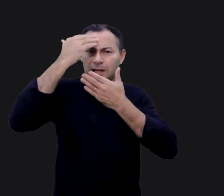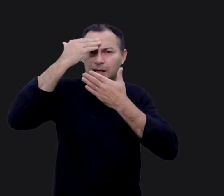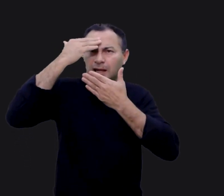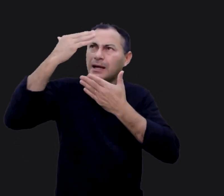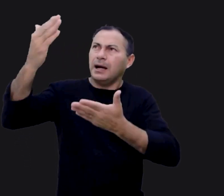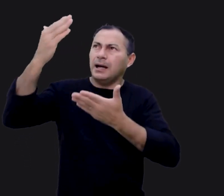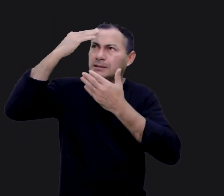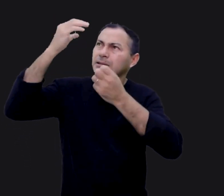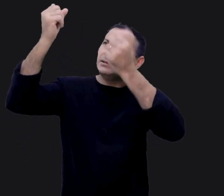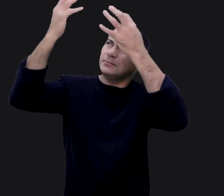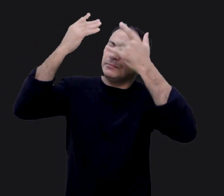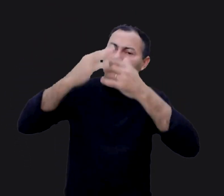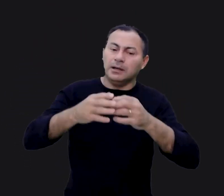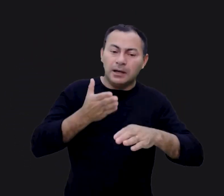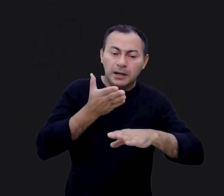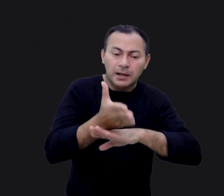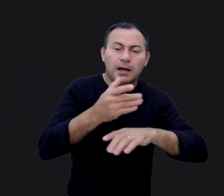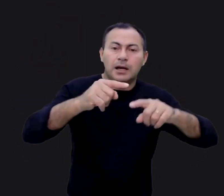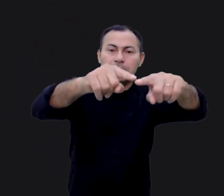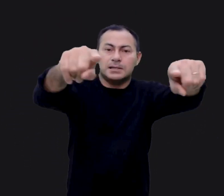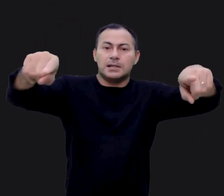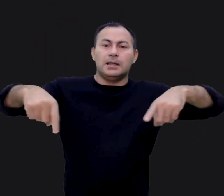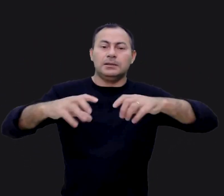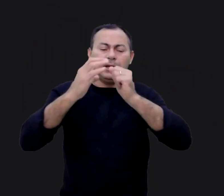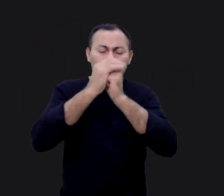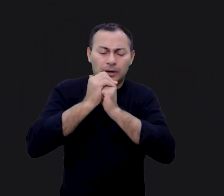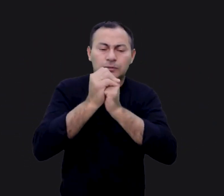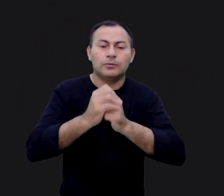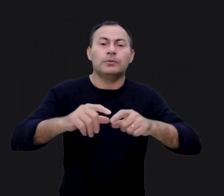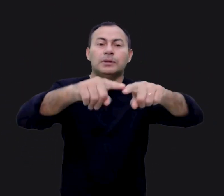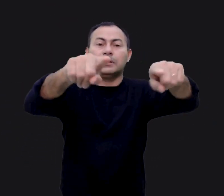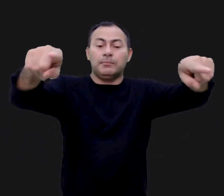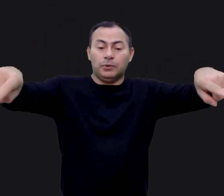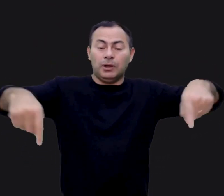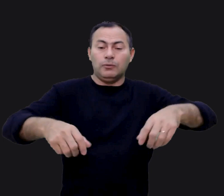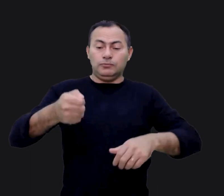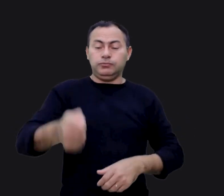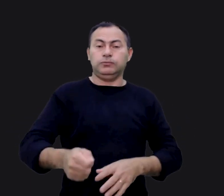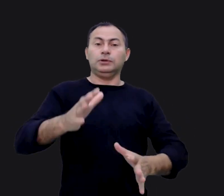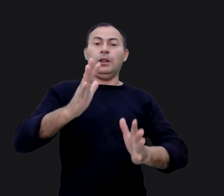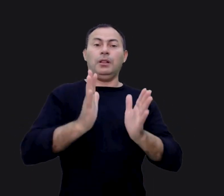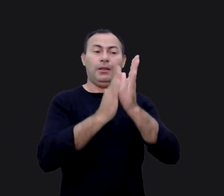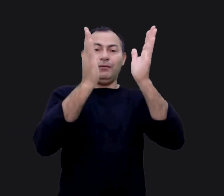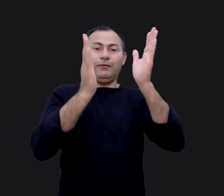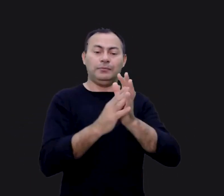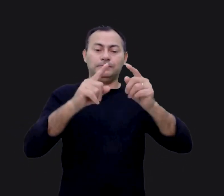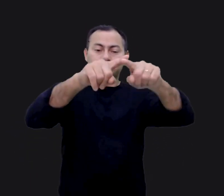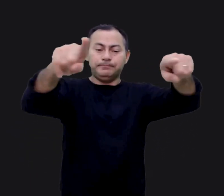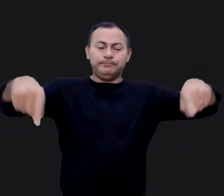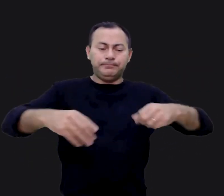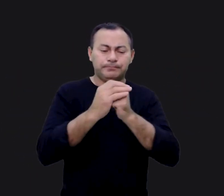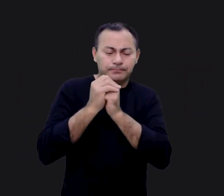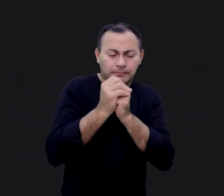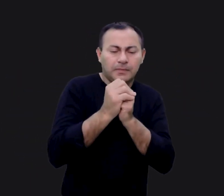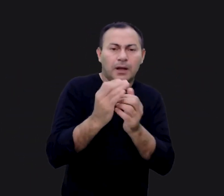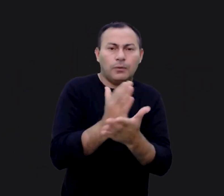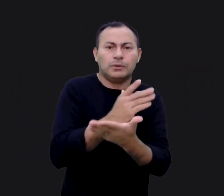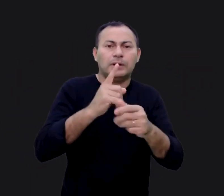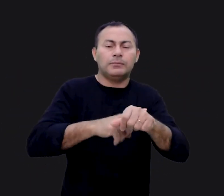podem levar você à sala de adoração, ao tribunal de louvor. E talvez você devesse ficar nesta sala de adoração por algum tempo.